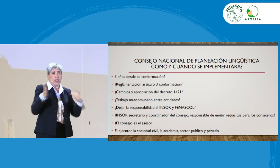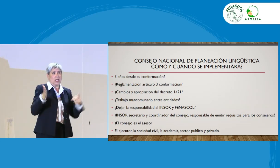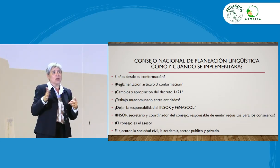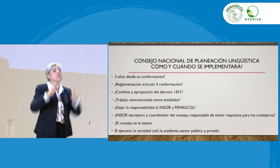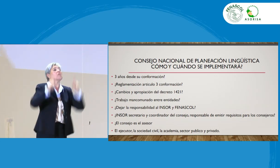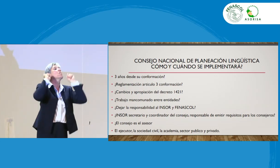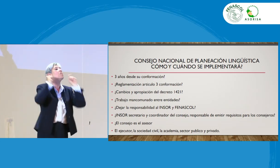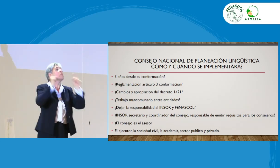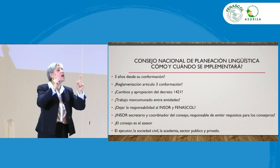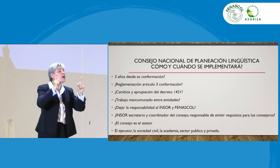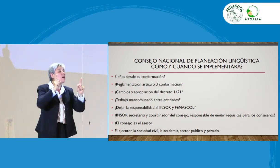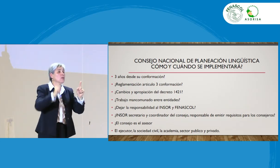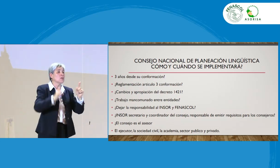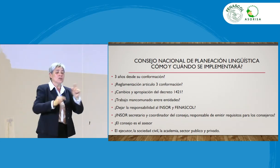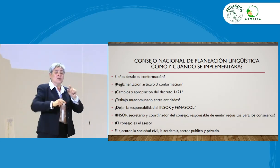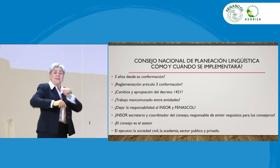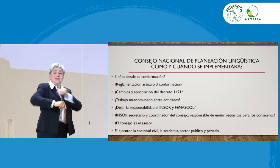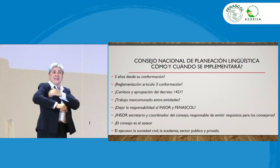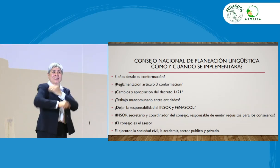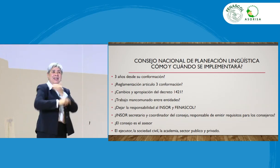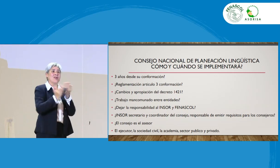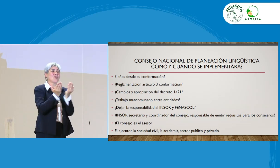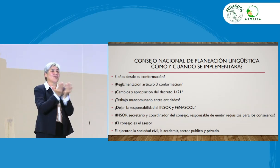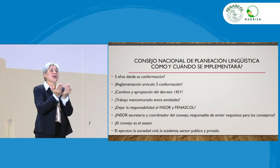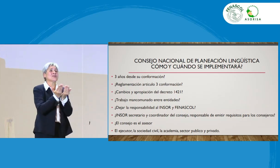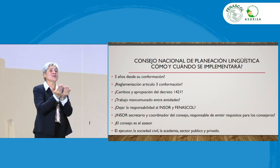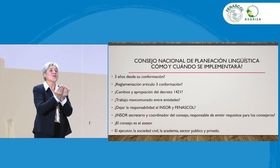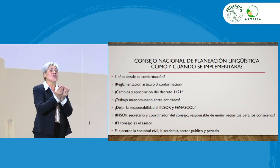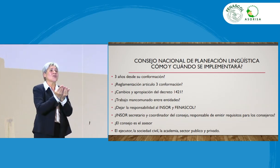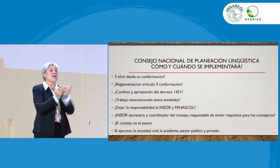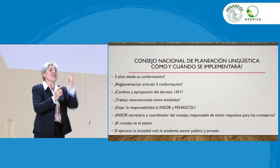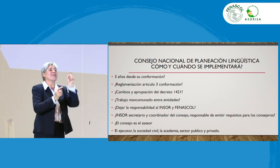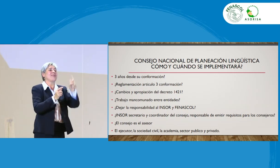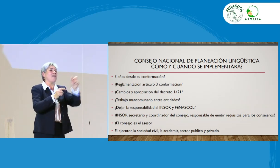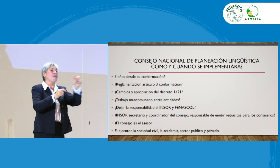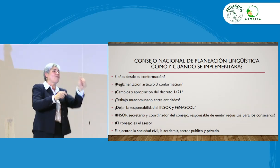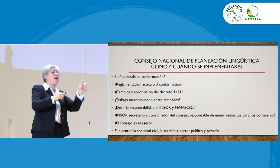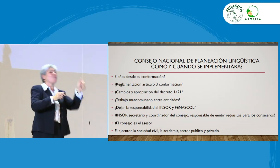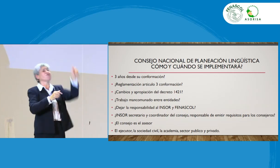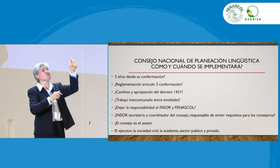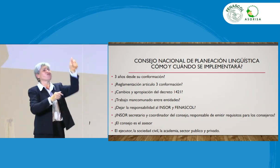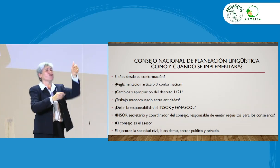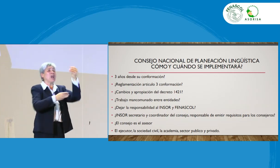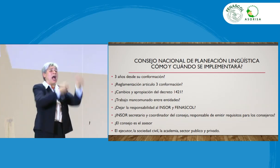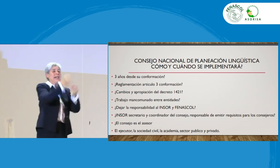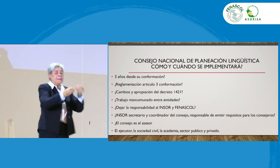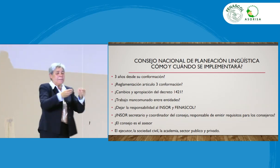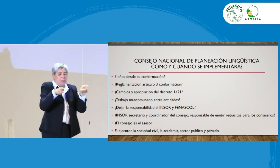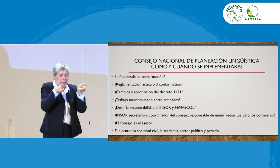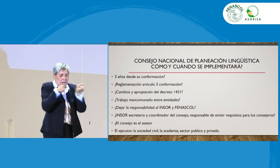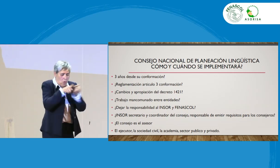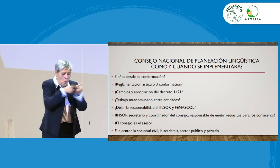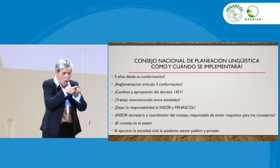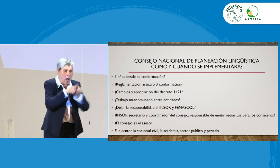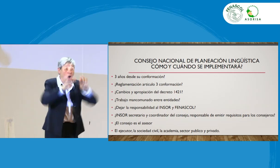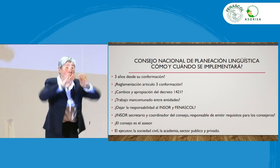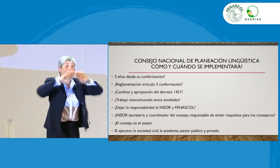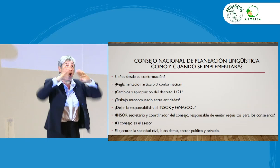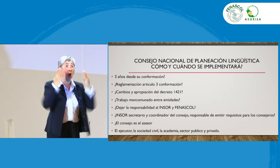secretario técnico, pero, el Ministerio de Educación, es el que debe hacer, por ejemplo, en los